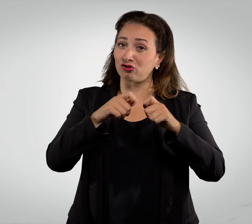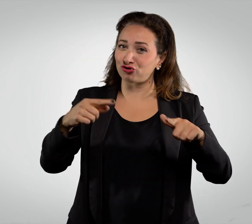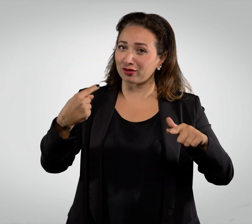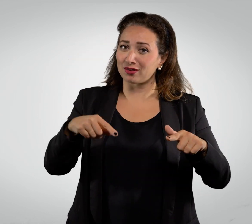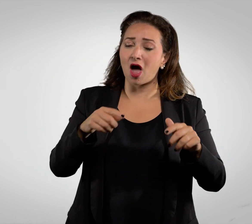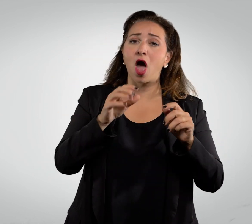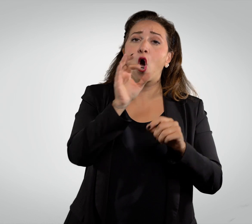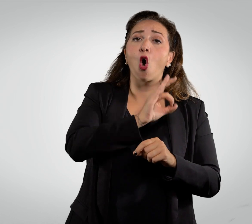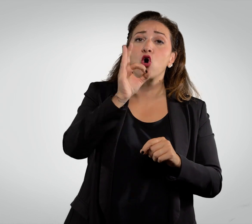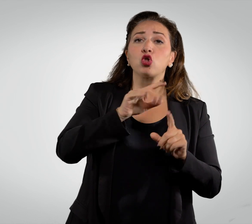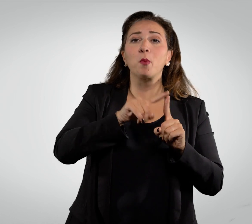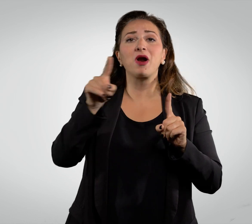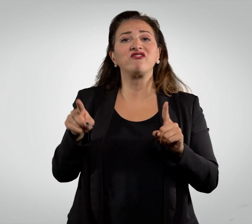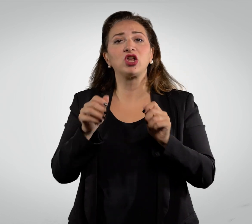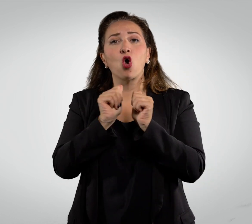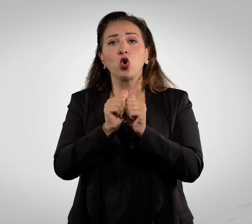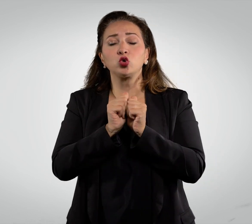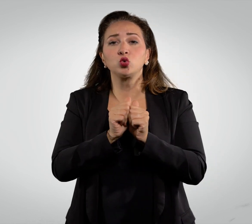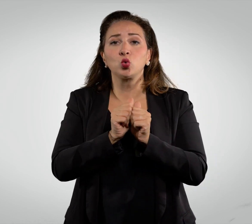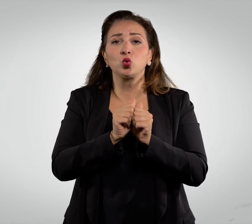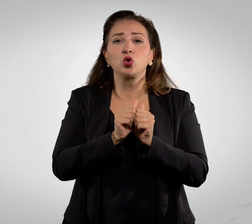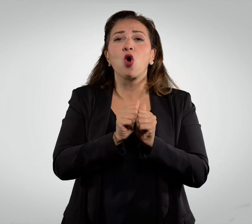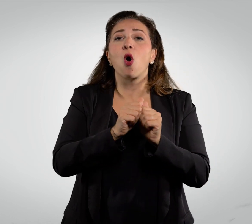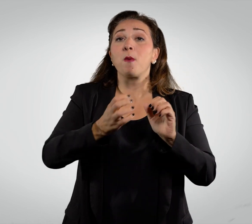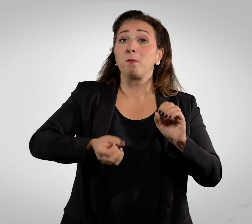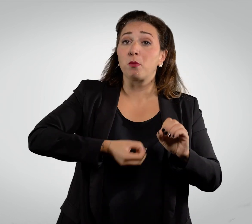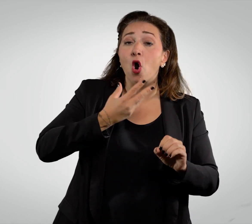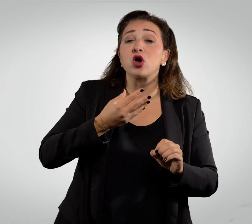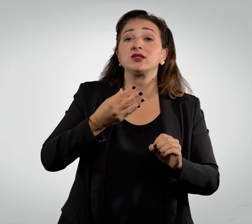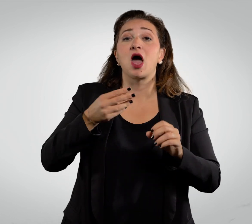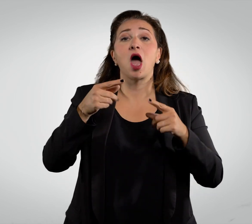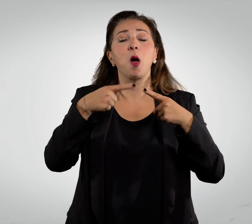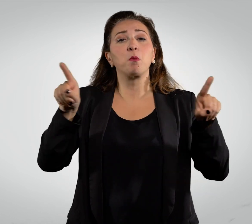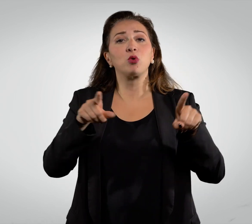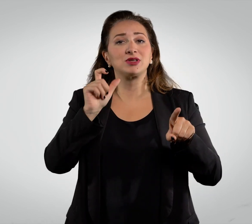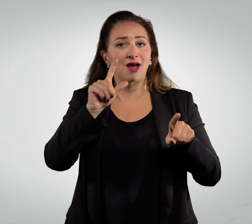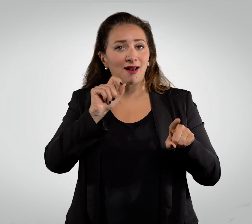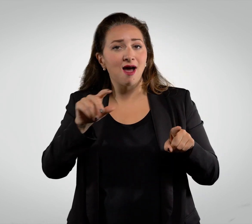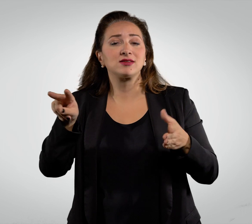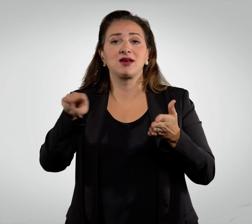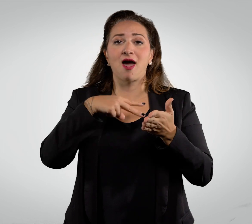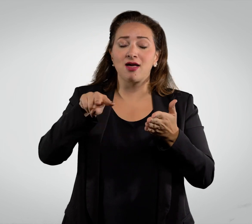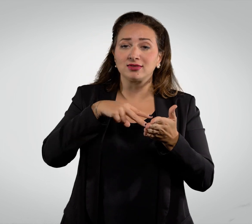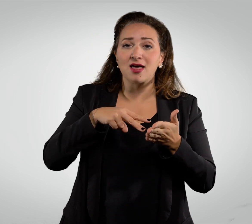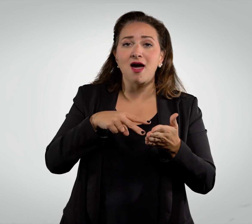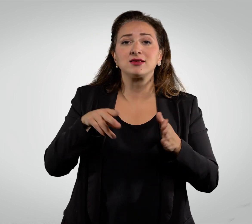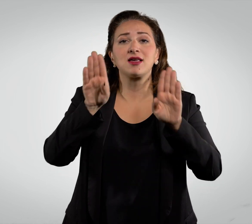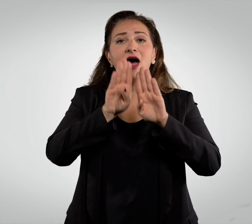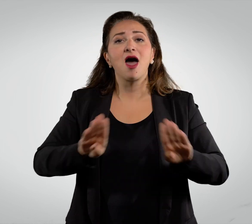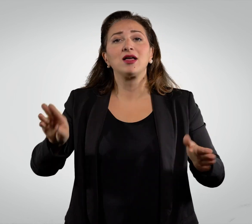giugno numerosi appuntamenti di prosa, musica classica, danza e teatro scuola grazie a